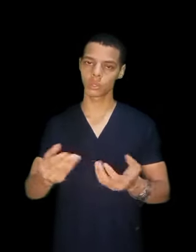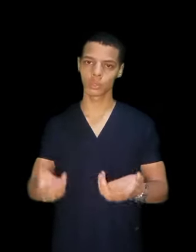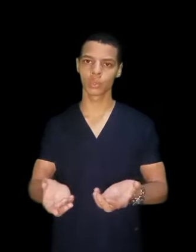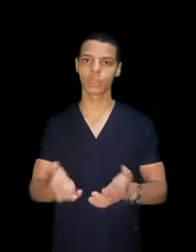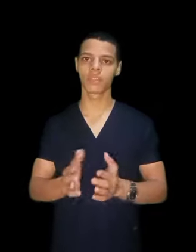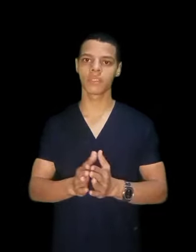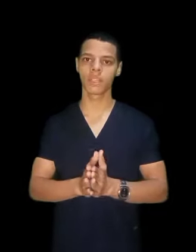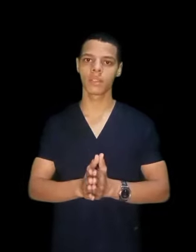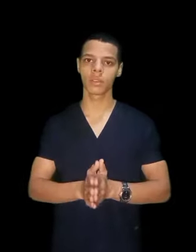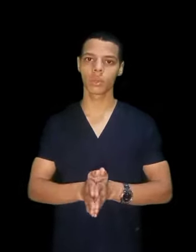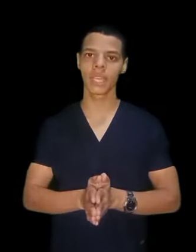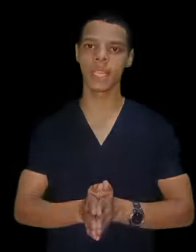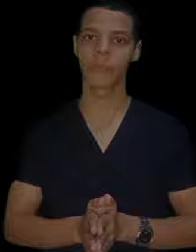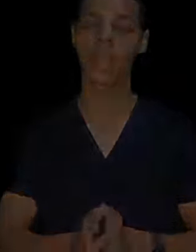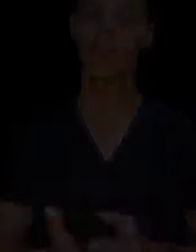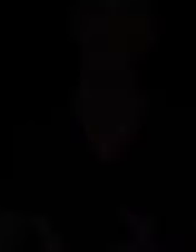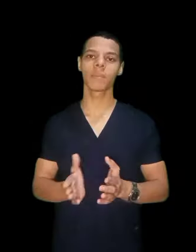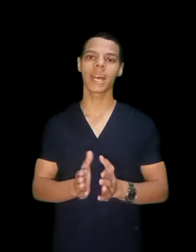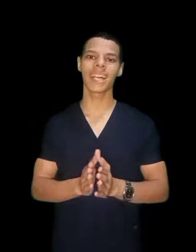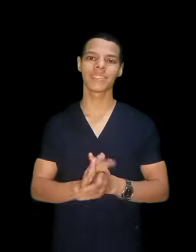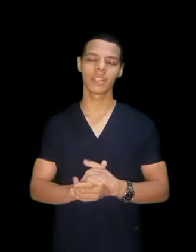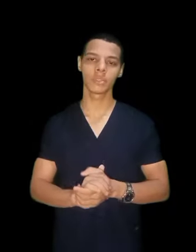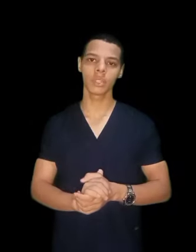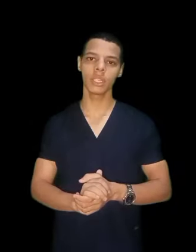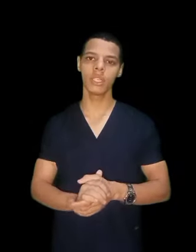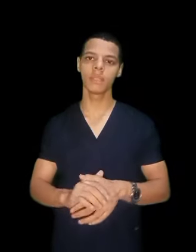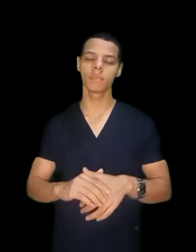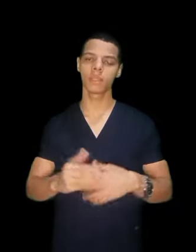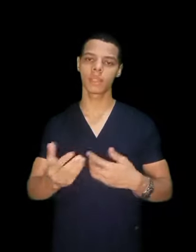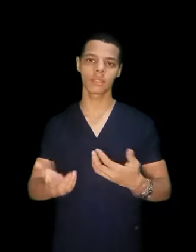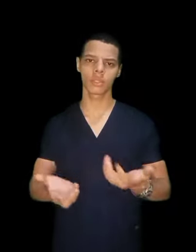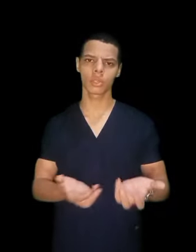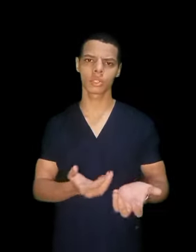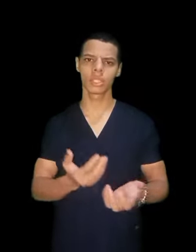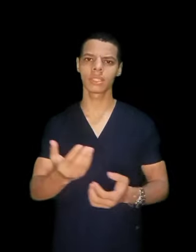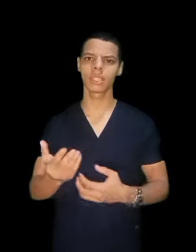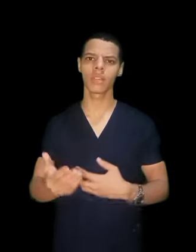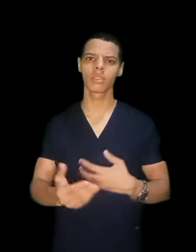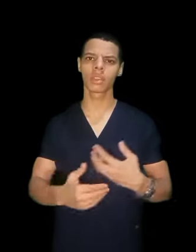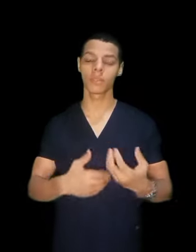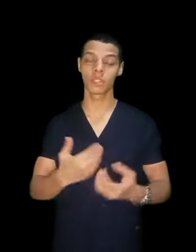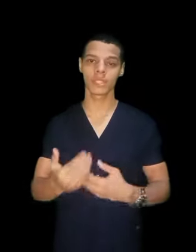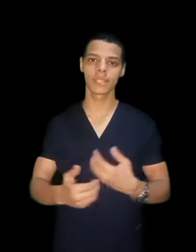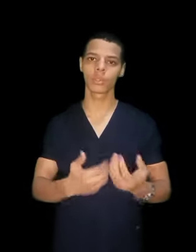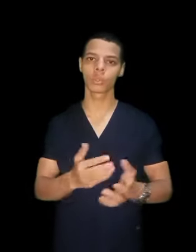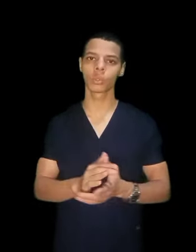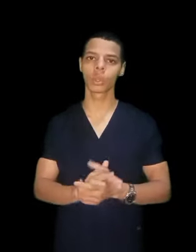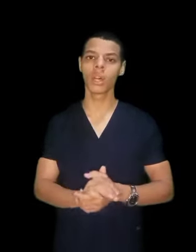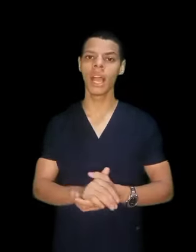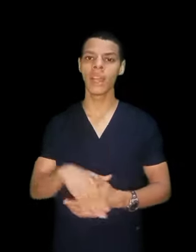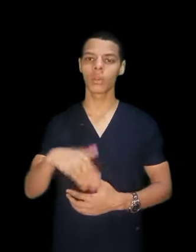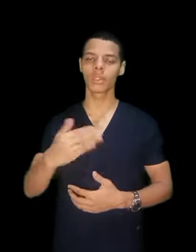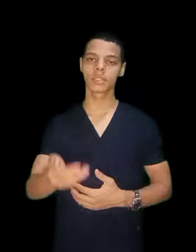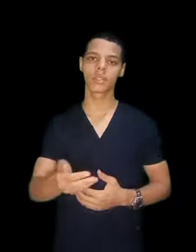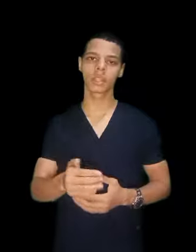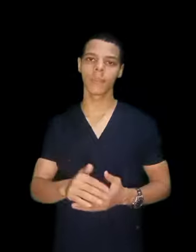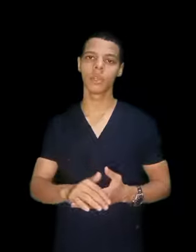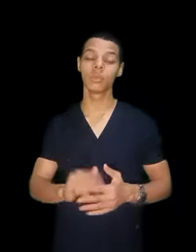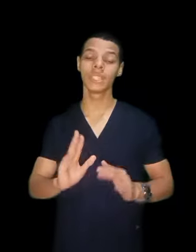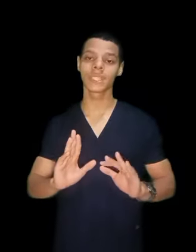هو دكتور في الكلية. لكن معهد فن الصحي ما تقدرش ان انت تتحضر ماجستير ودكتوراه كله تقدر تعمله ان